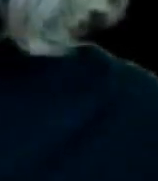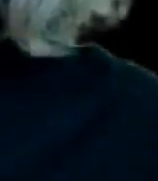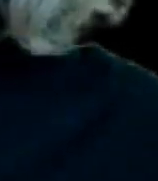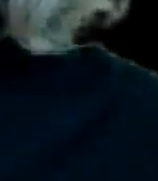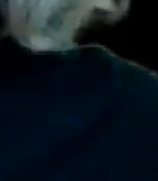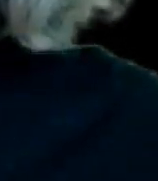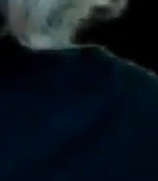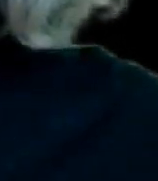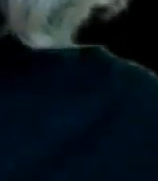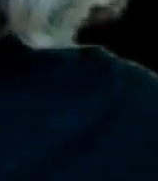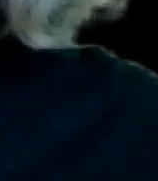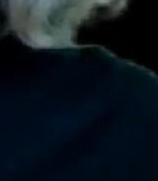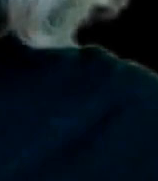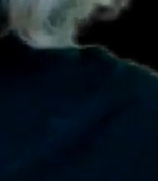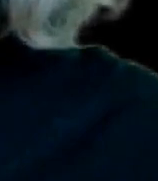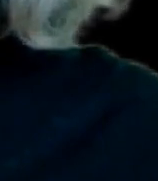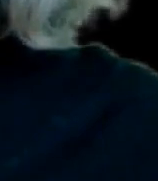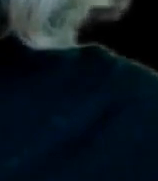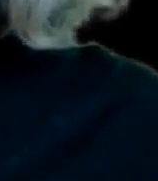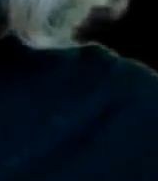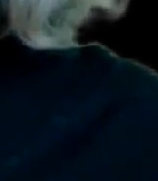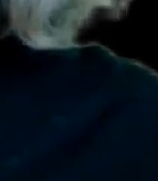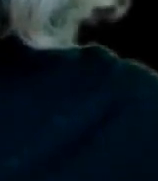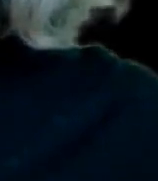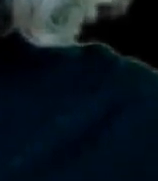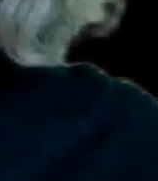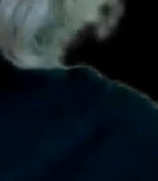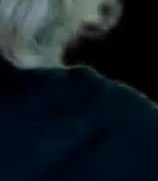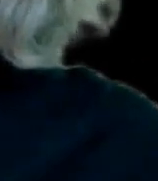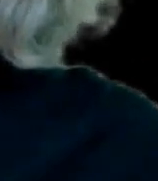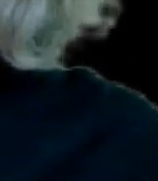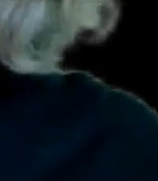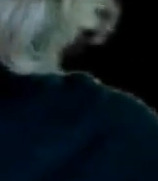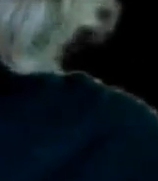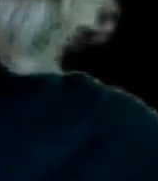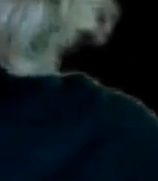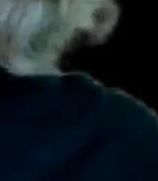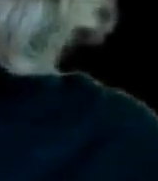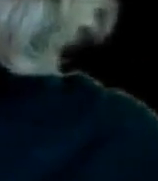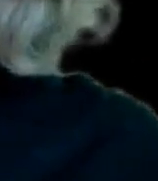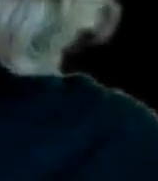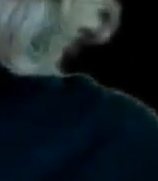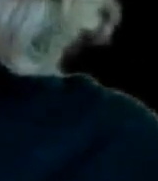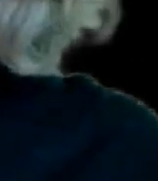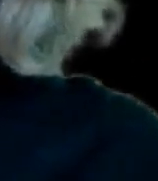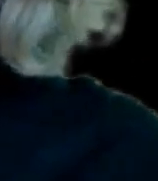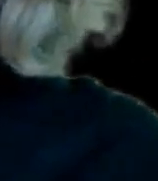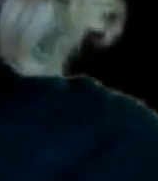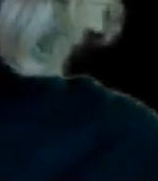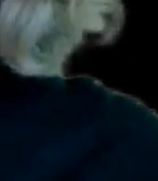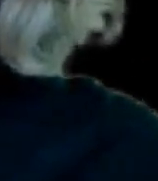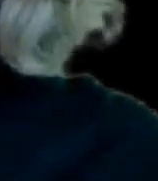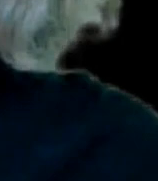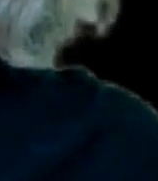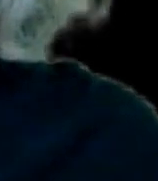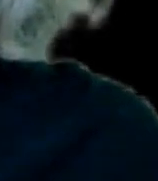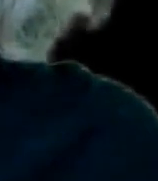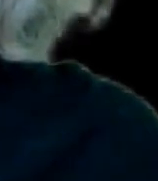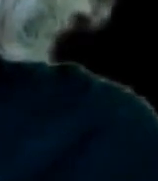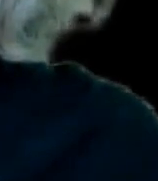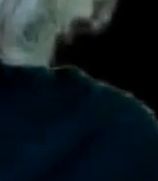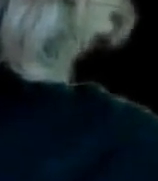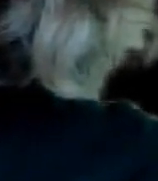ante el Secretario de Educación Que se tome en cuenta la dislexia como una